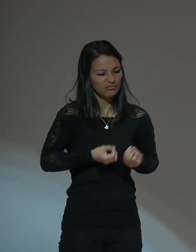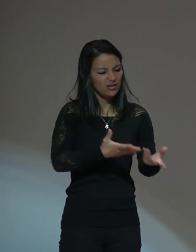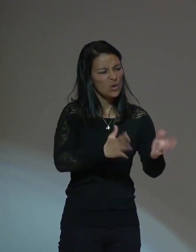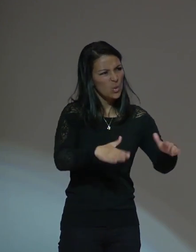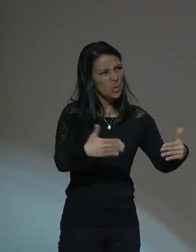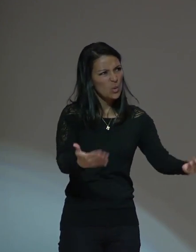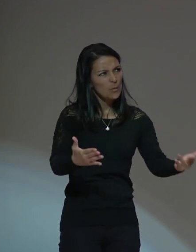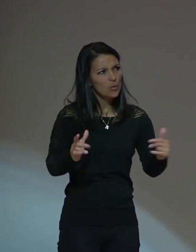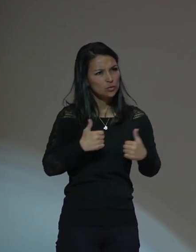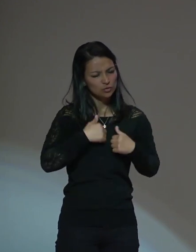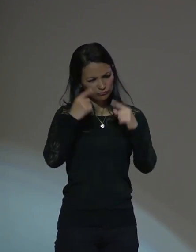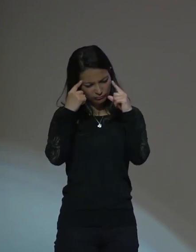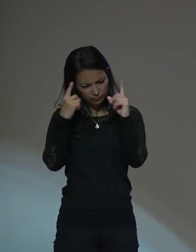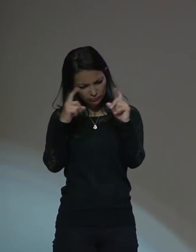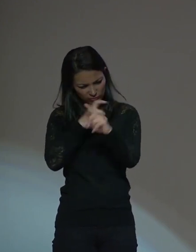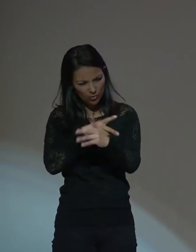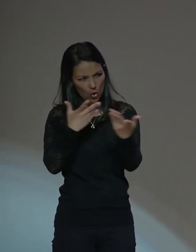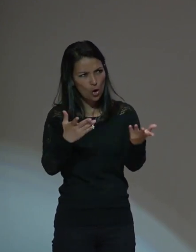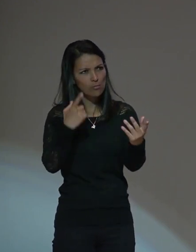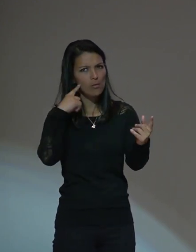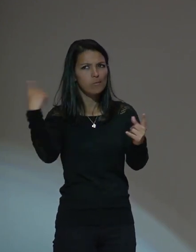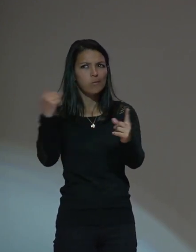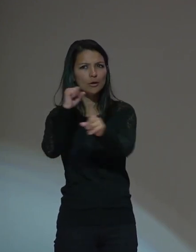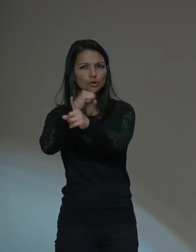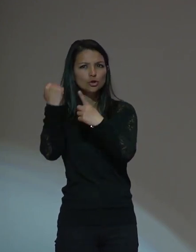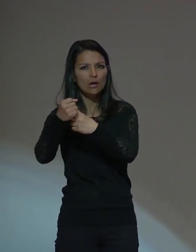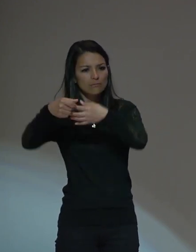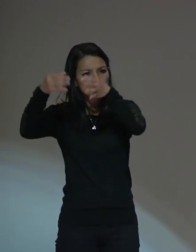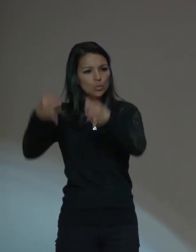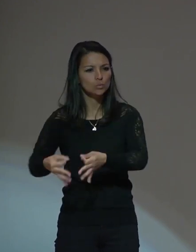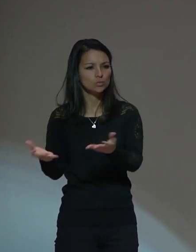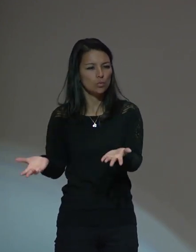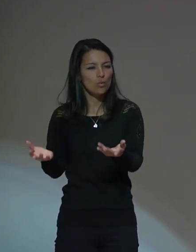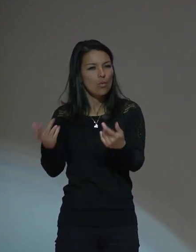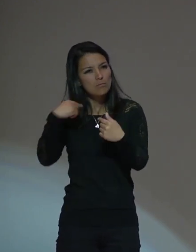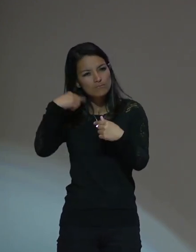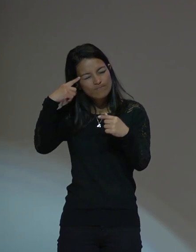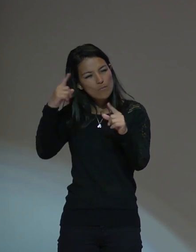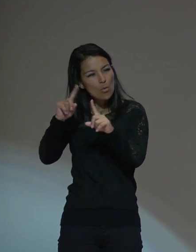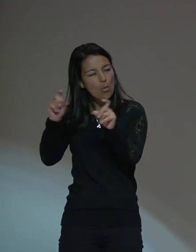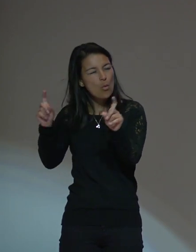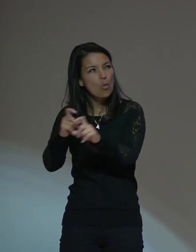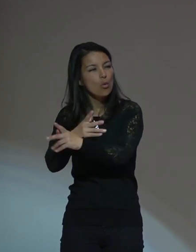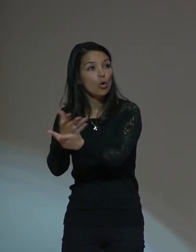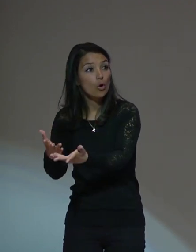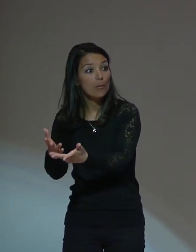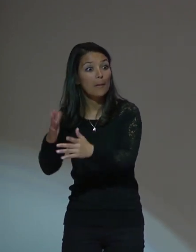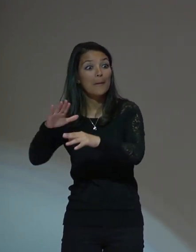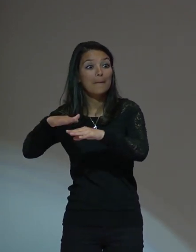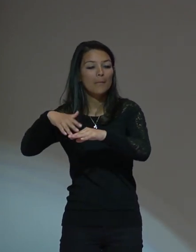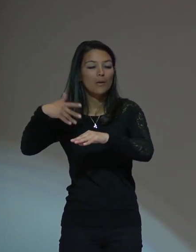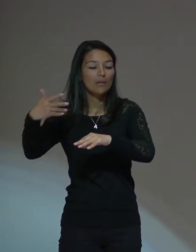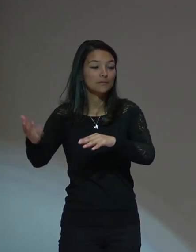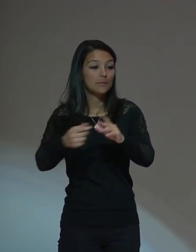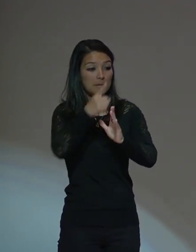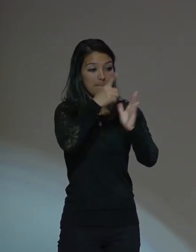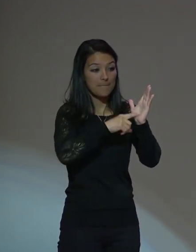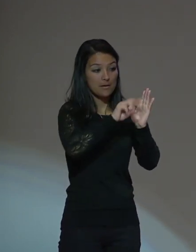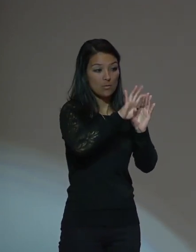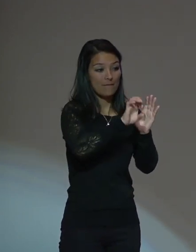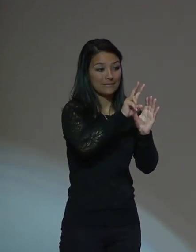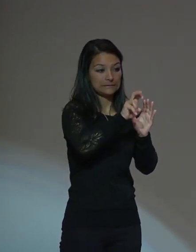pensar una sociedad más justa. pero cuando hubo el golpe de 73,